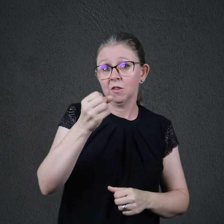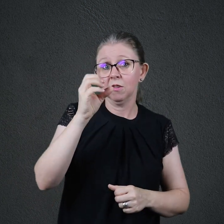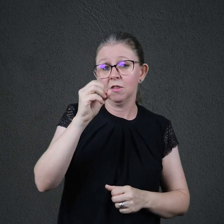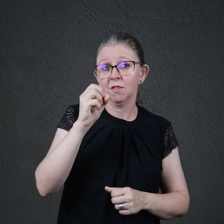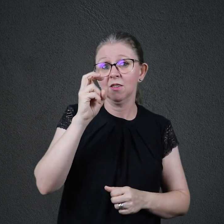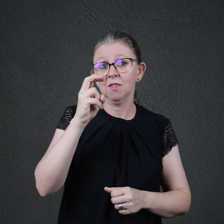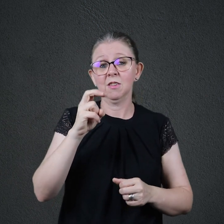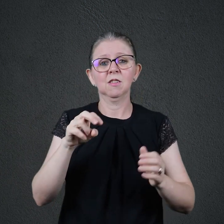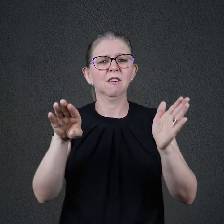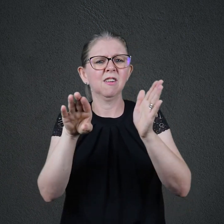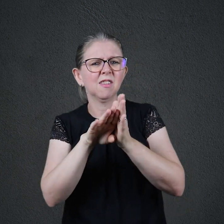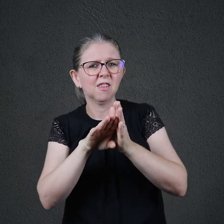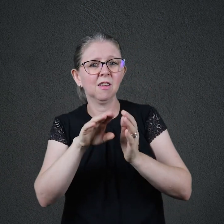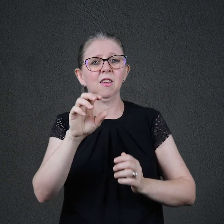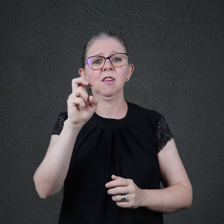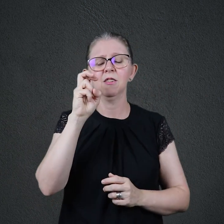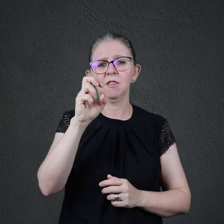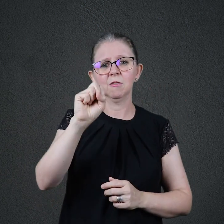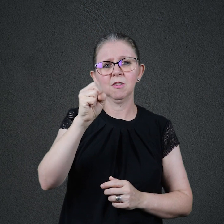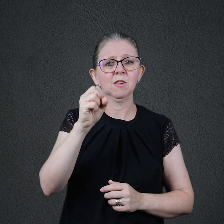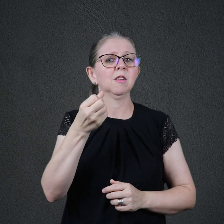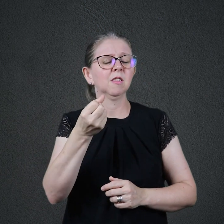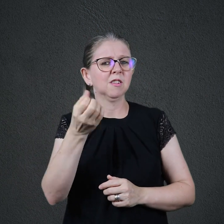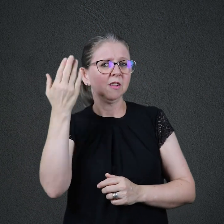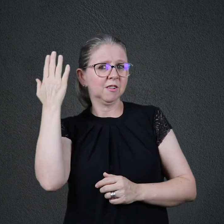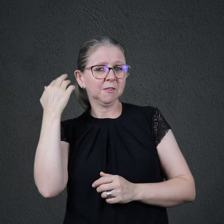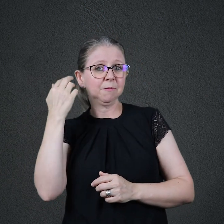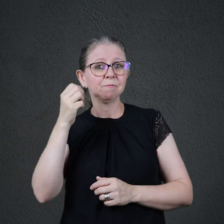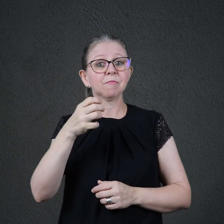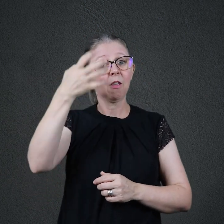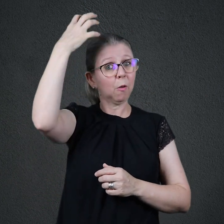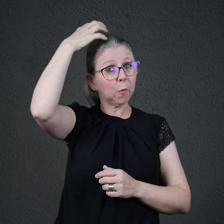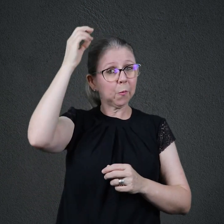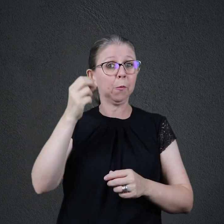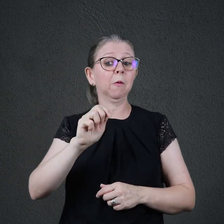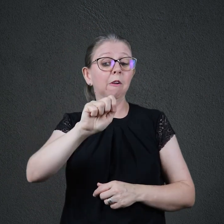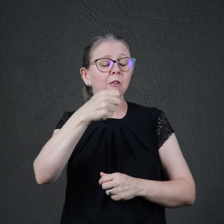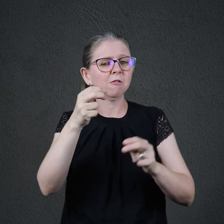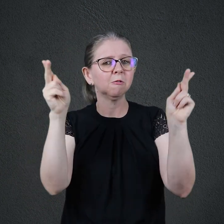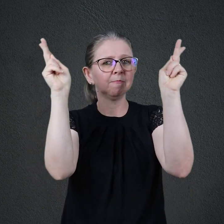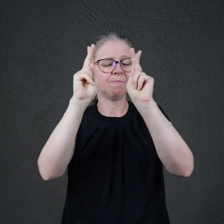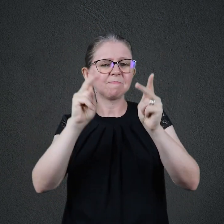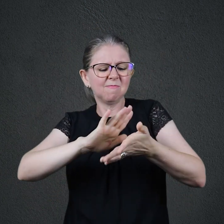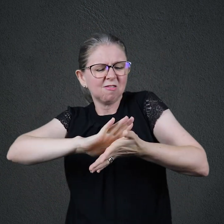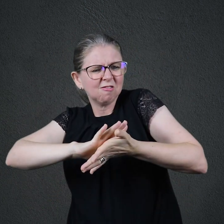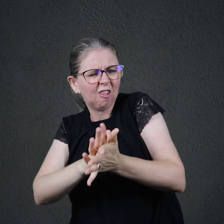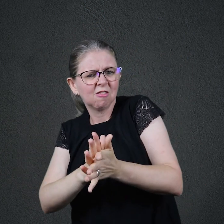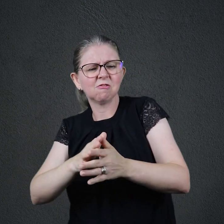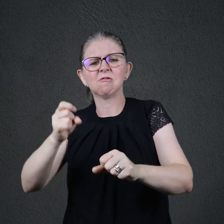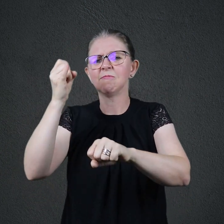.C., Nabucodonosor e seu exército sitiaram e destruíram Jerusalém e demais cidades de Judá,